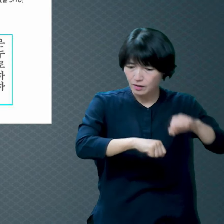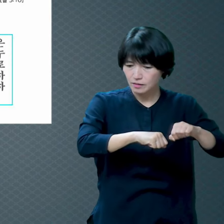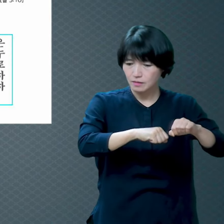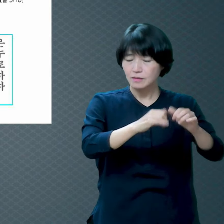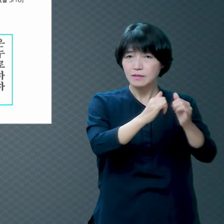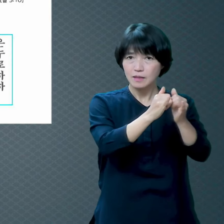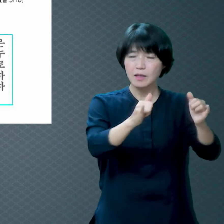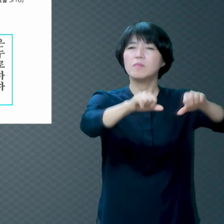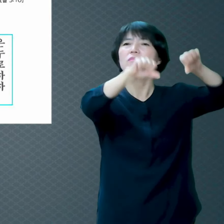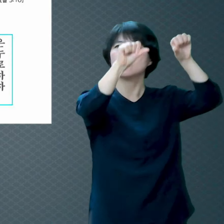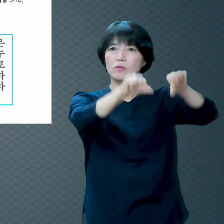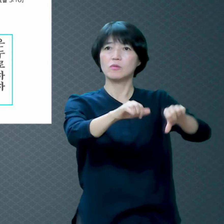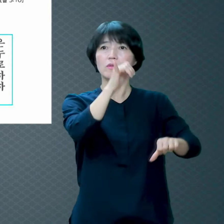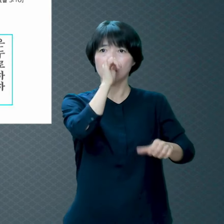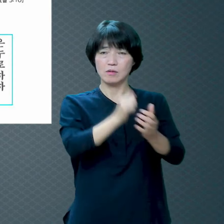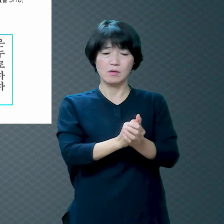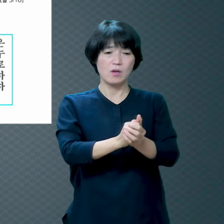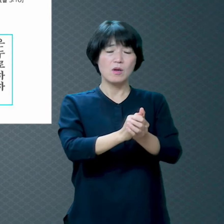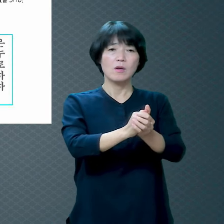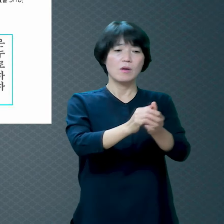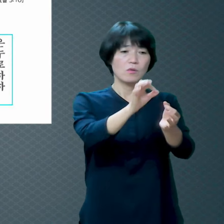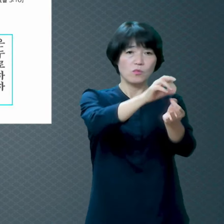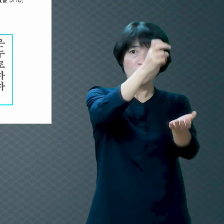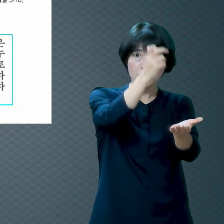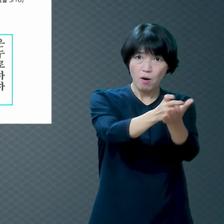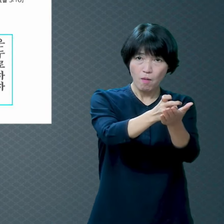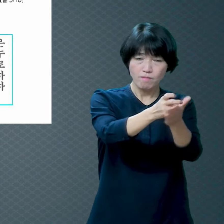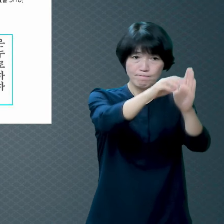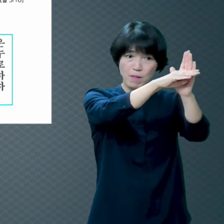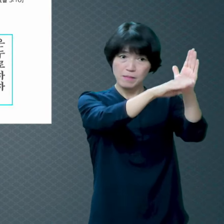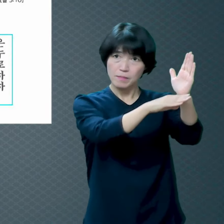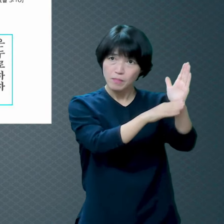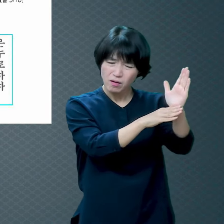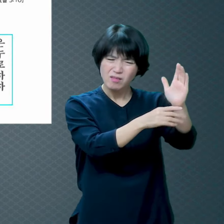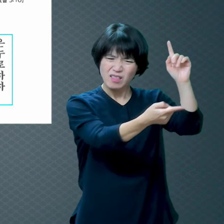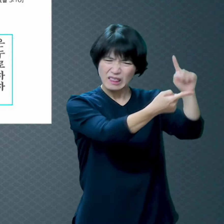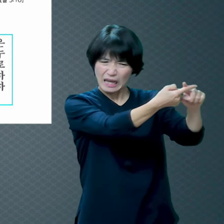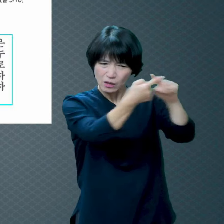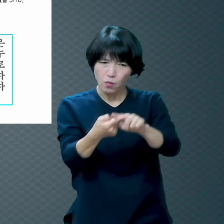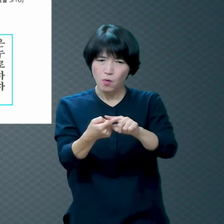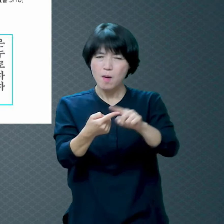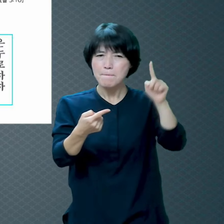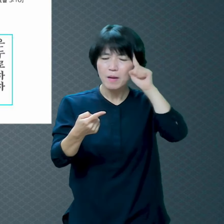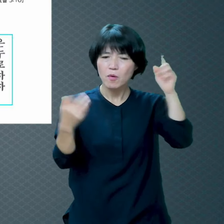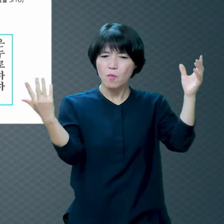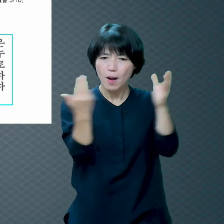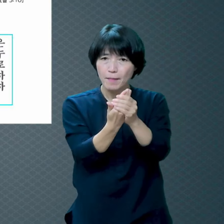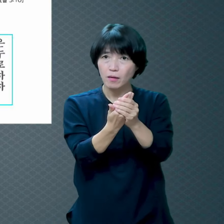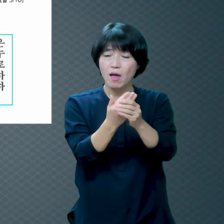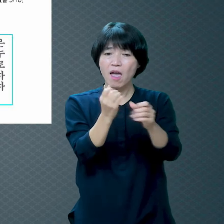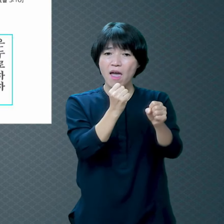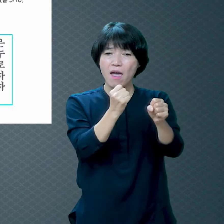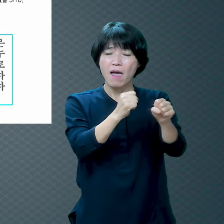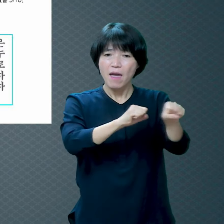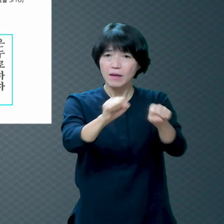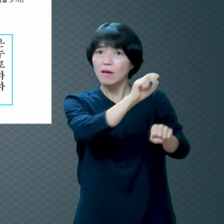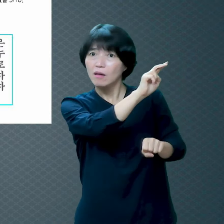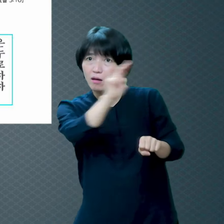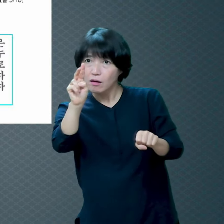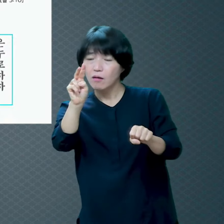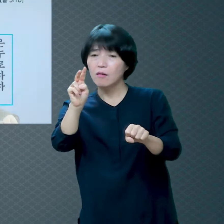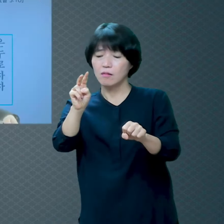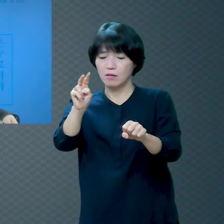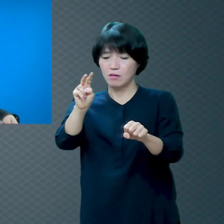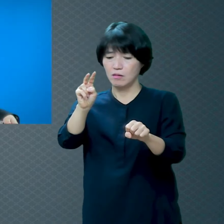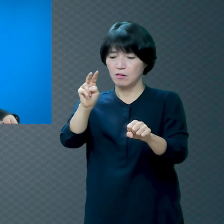일을 항상 행해야 되니까 태어나서 늙어 죽을 때까지 거짓말 한 번도 안 한 사람이